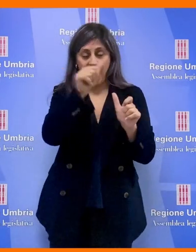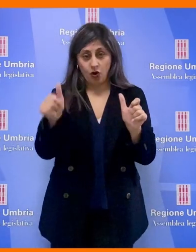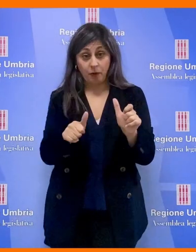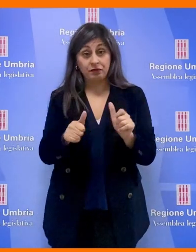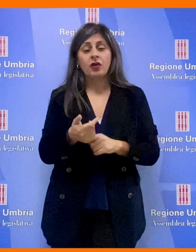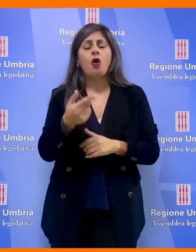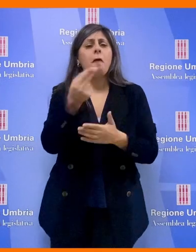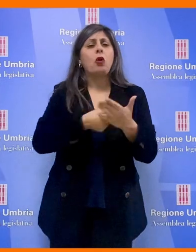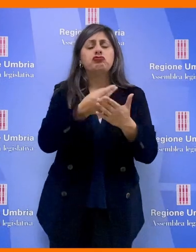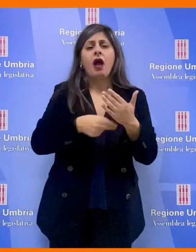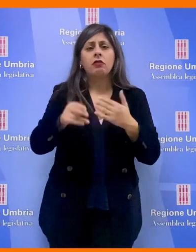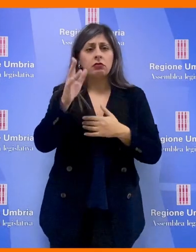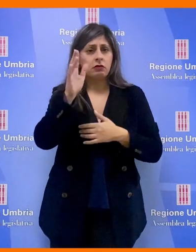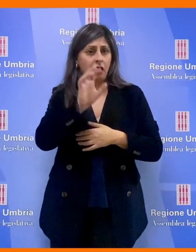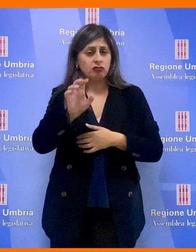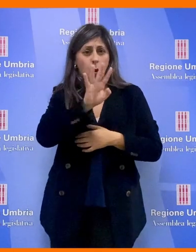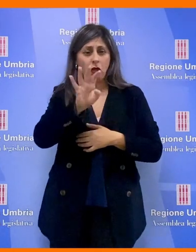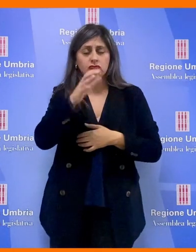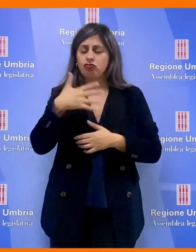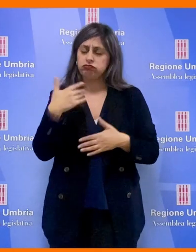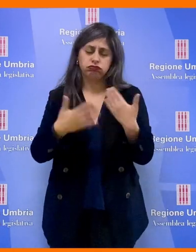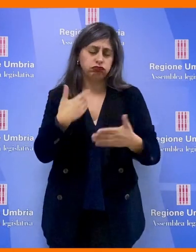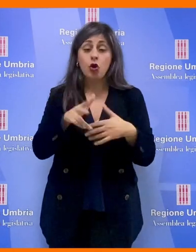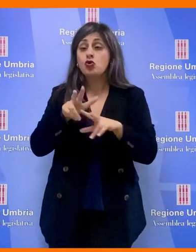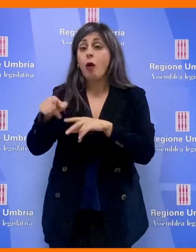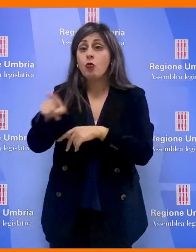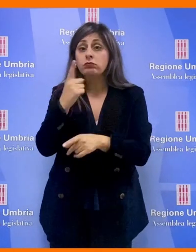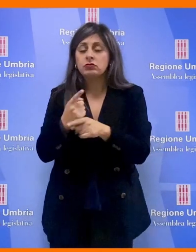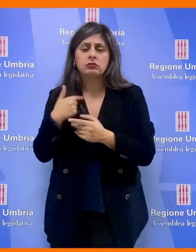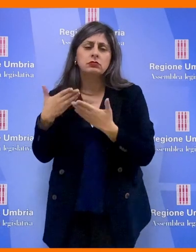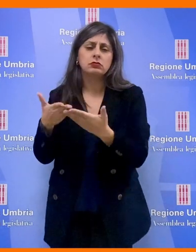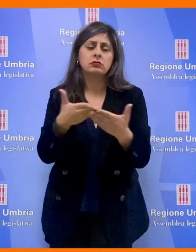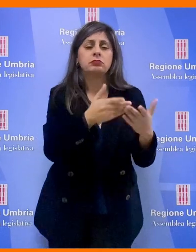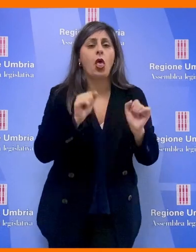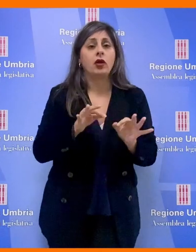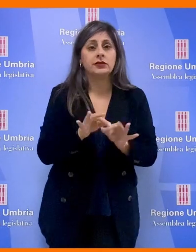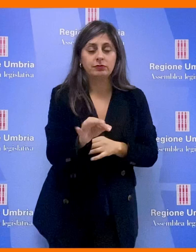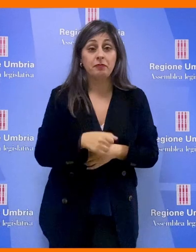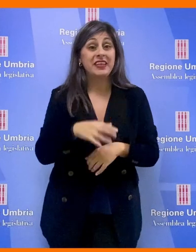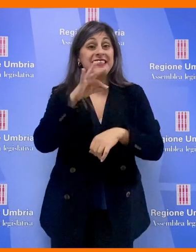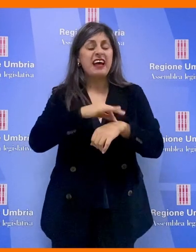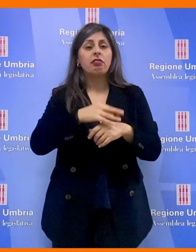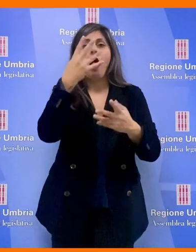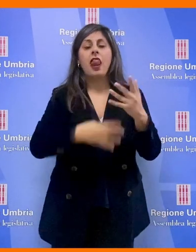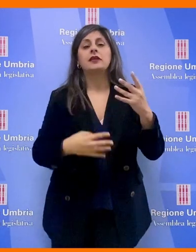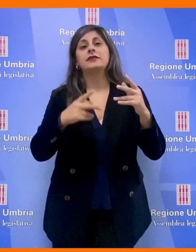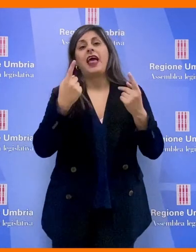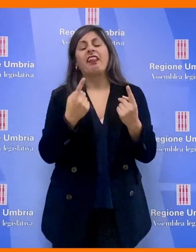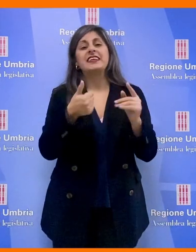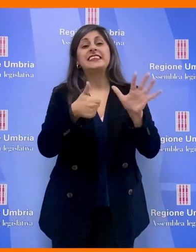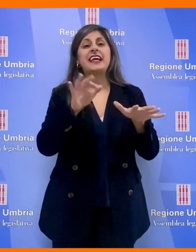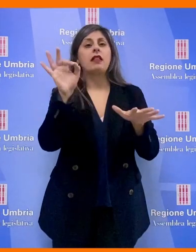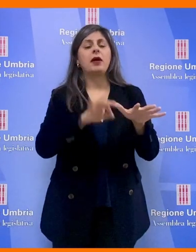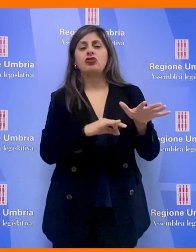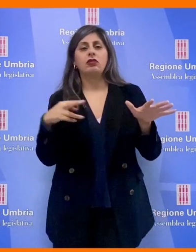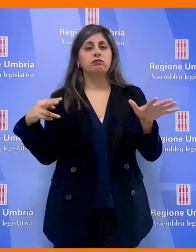regione sono tutti avviati e si aiuteranno i comuni per quanto possibile. In sanità c'è stato l'abbattimento delle liste d'attesa del